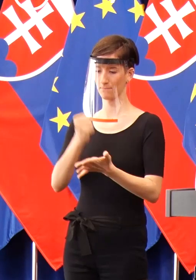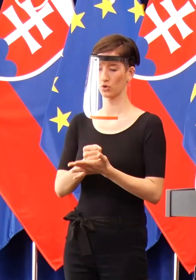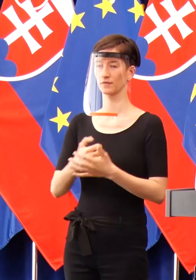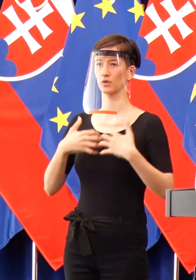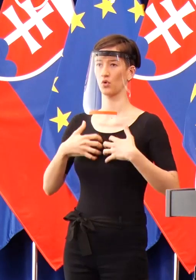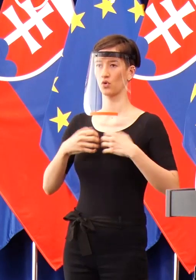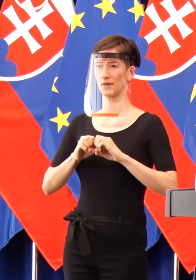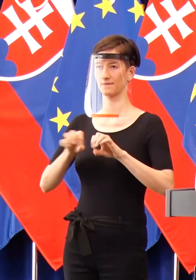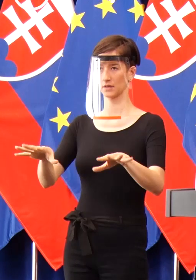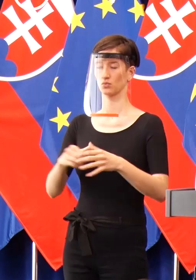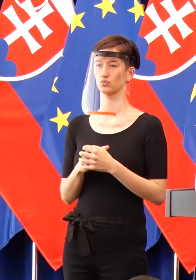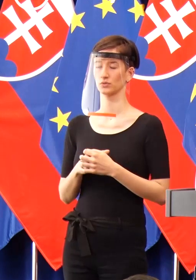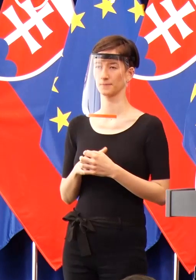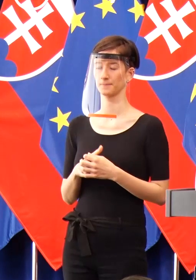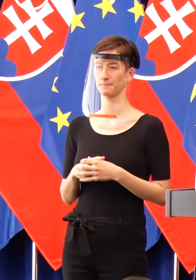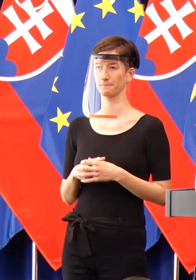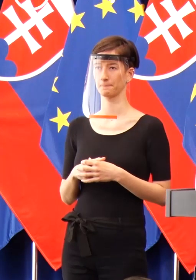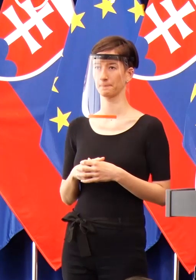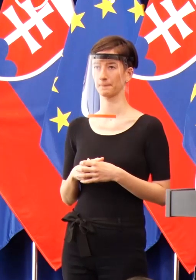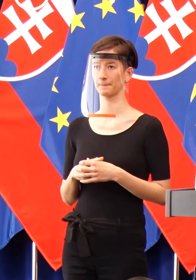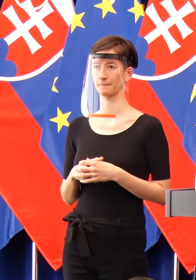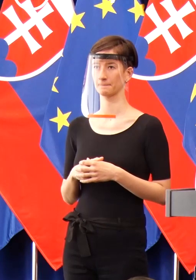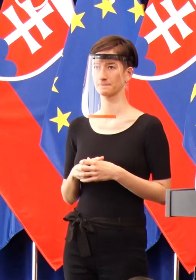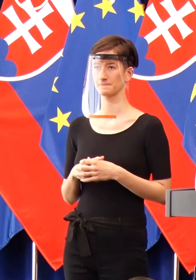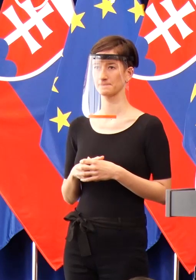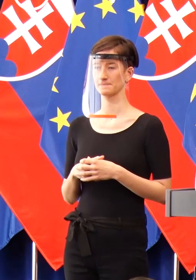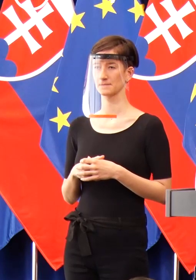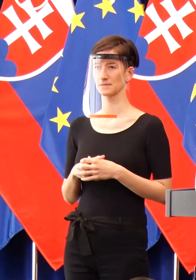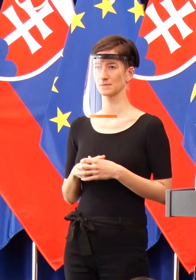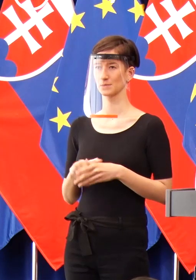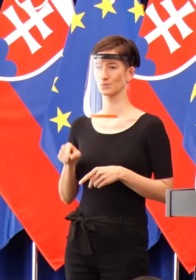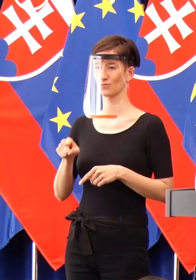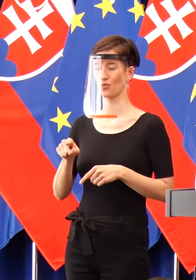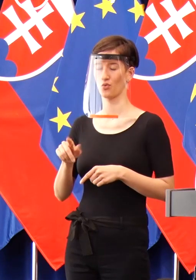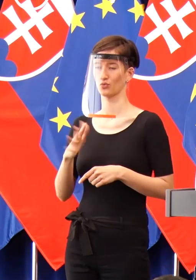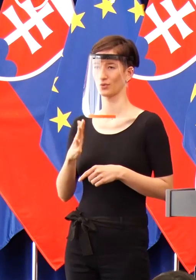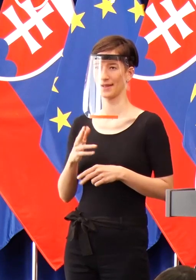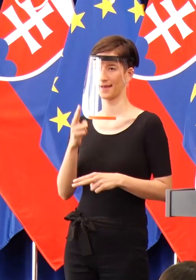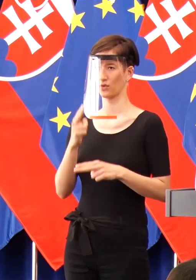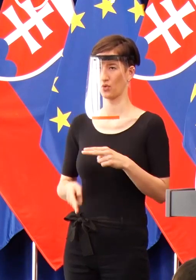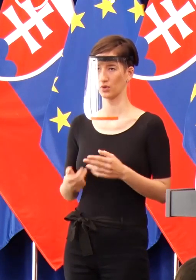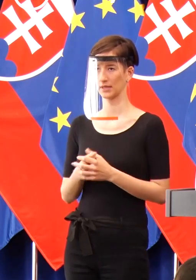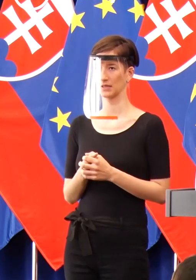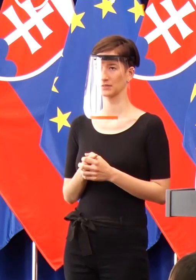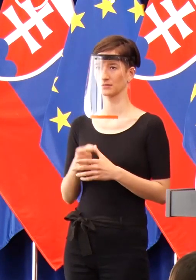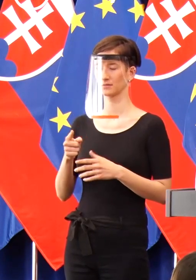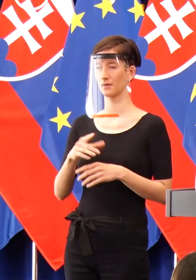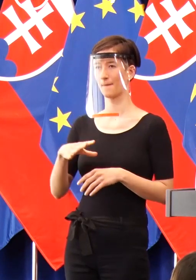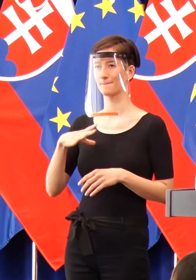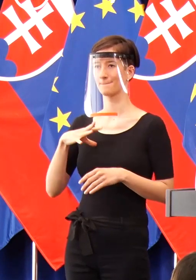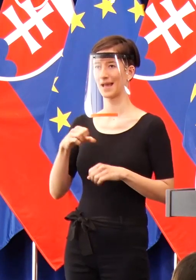pozitívne testovaných. My nie sme závodov, páni a dámy. My nie sme závodov Richard Sulik,